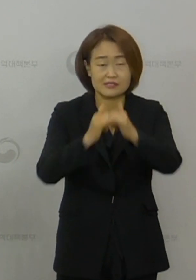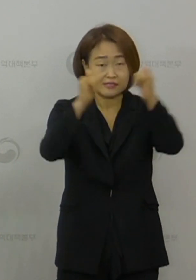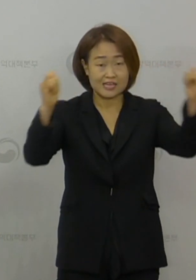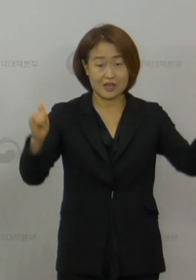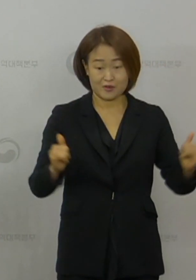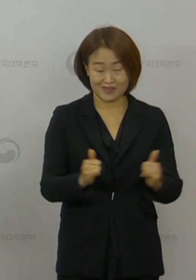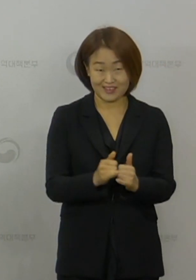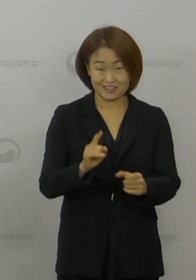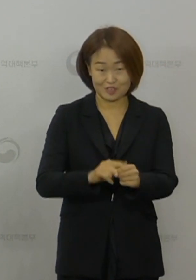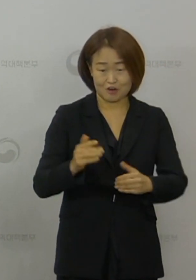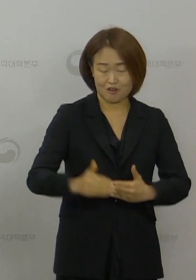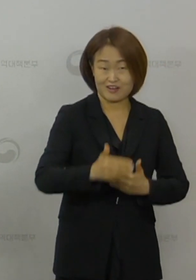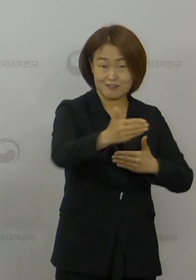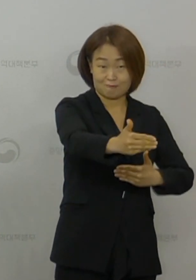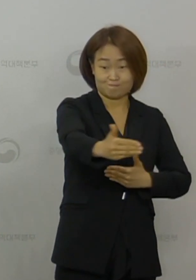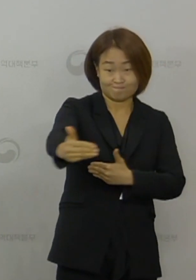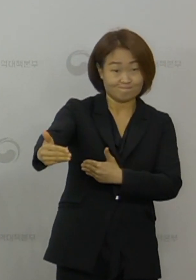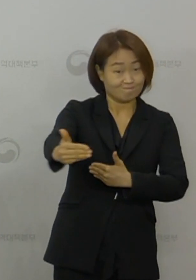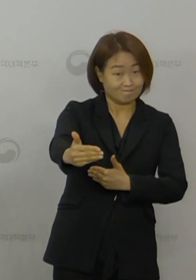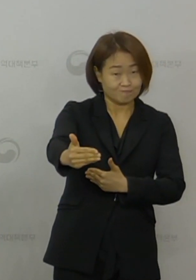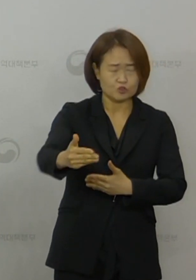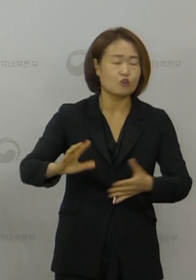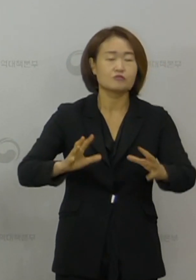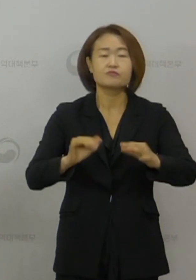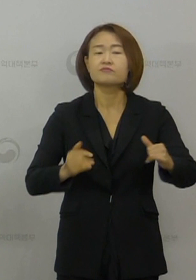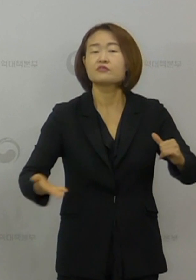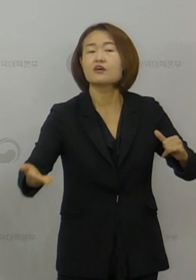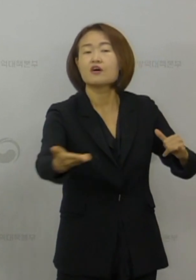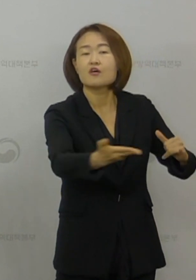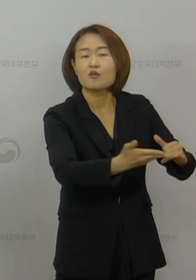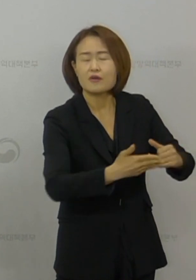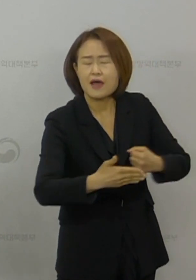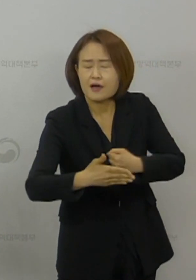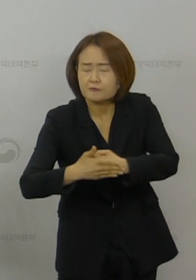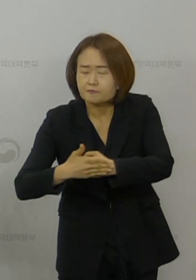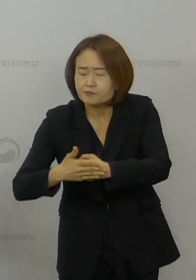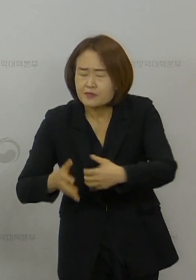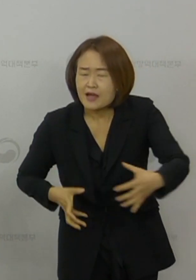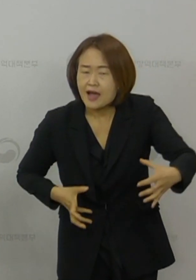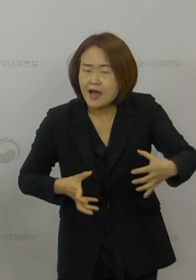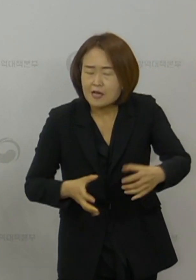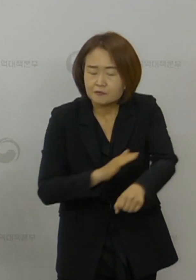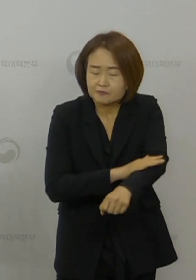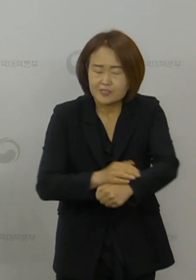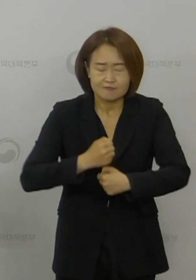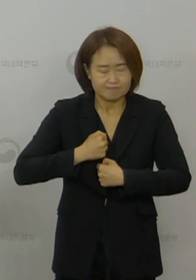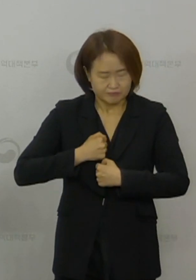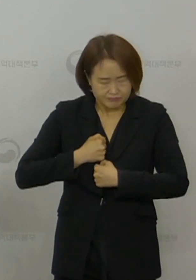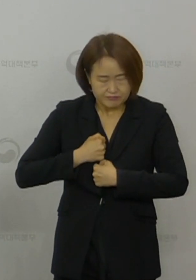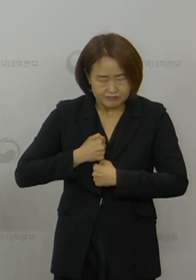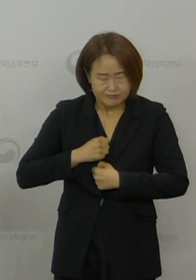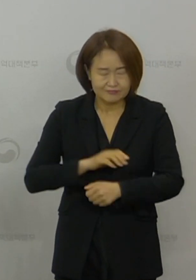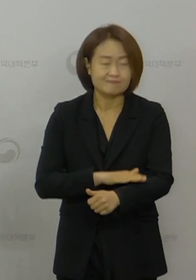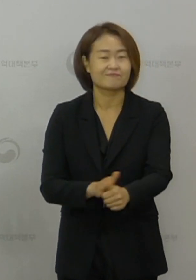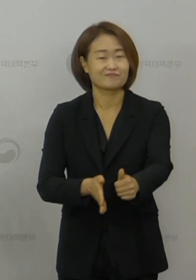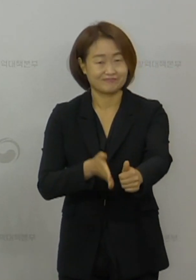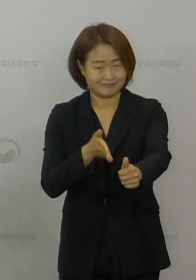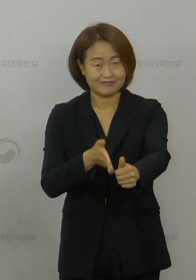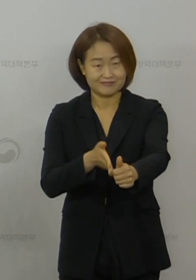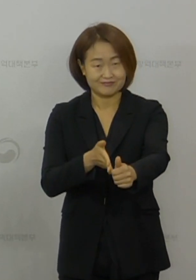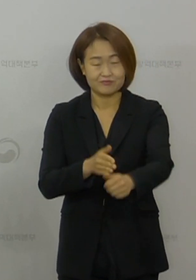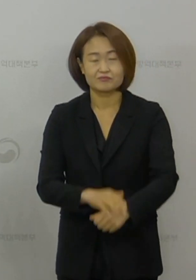두기에 전 국민이 계속 협조하고 다 잘 지켜주시기를 당부드리겠습니다.